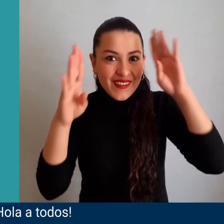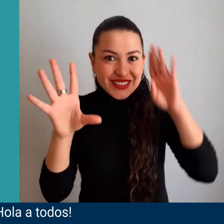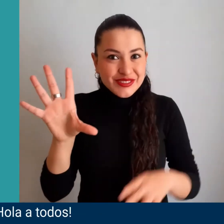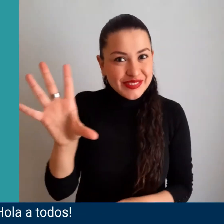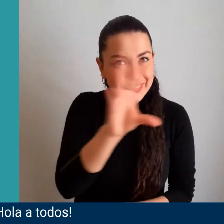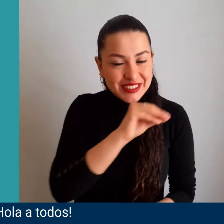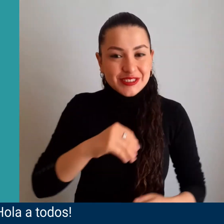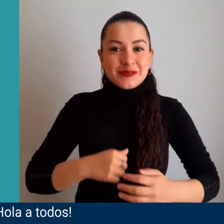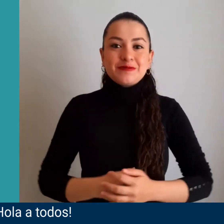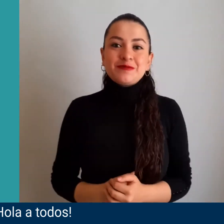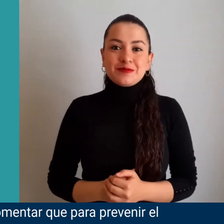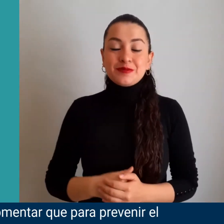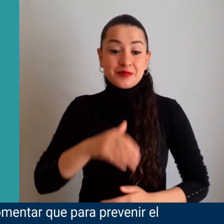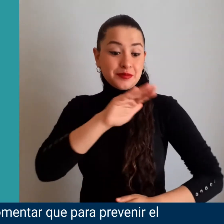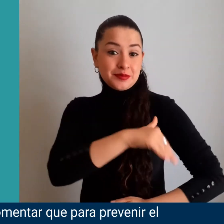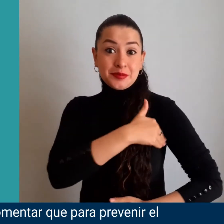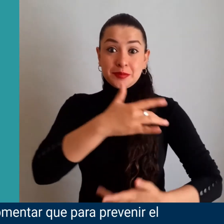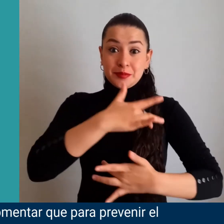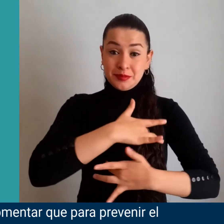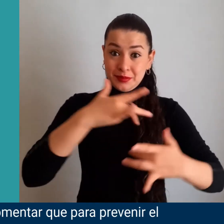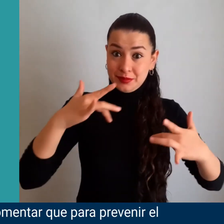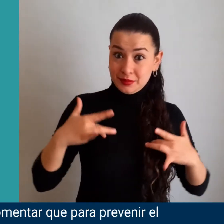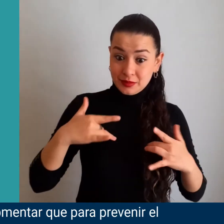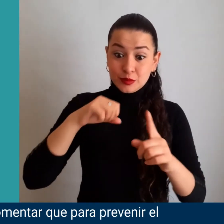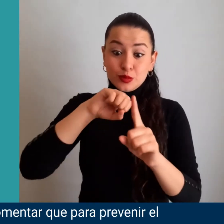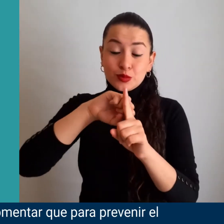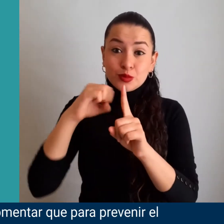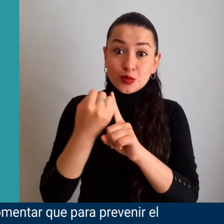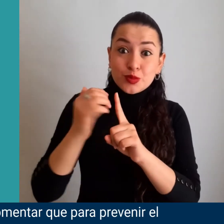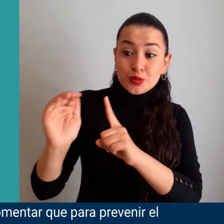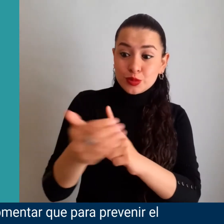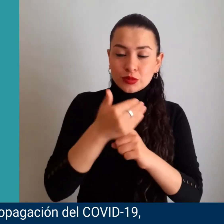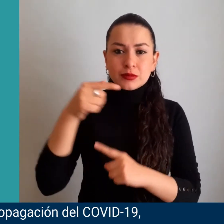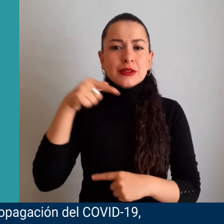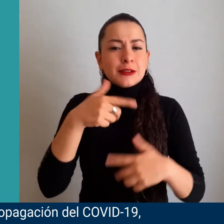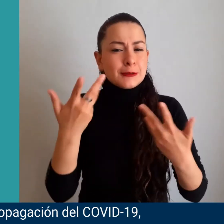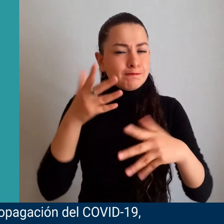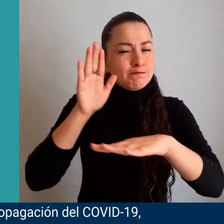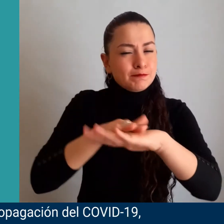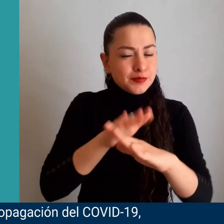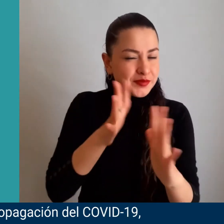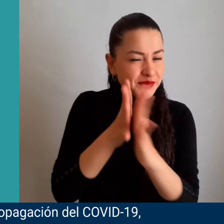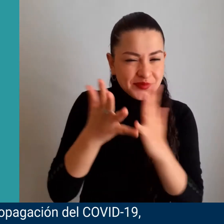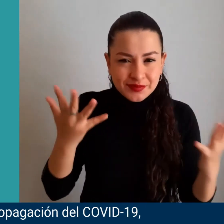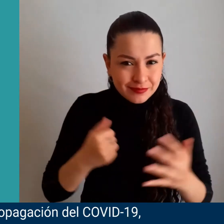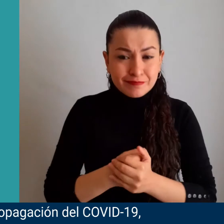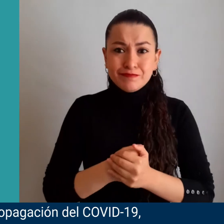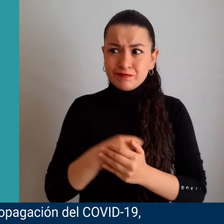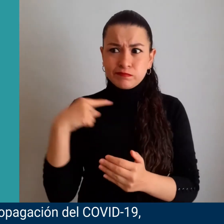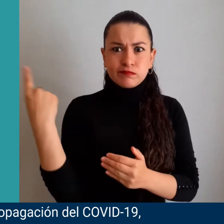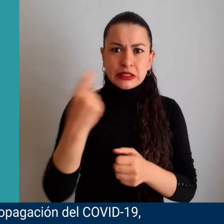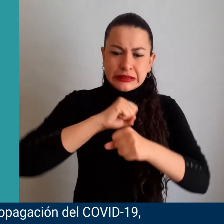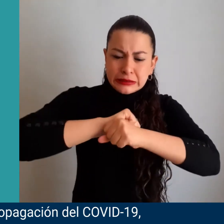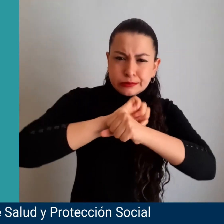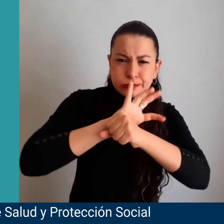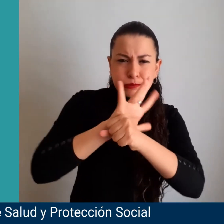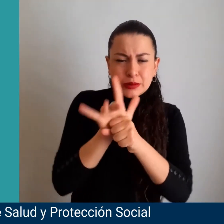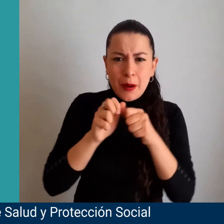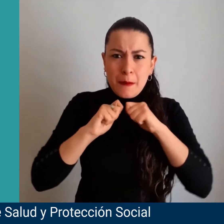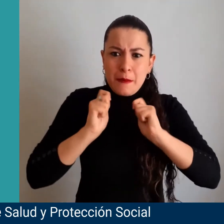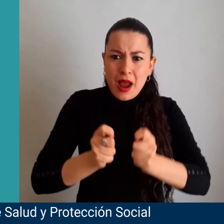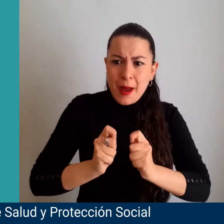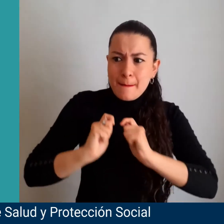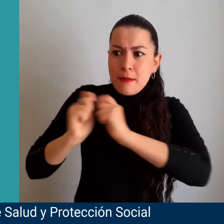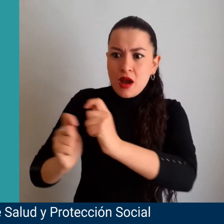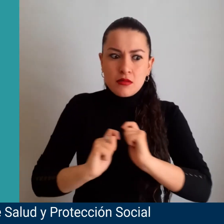Hola a todos. Les queremos comentar que para prevenir el contagio y propagación del COVID-19, el